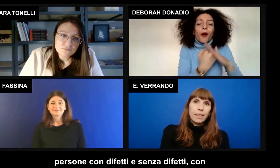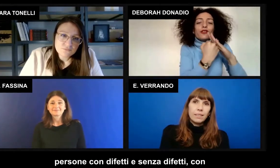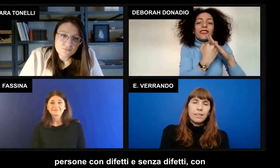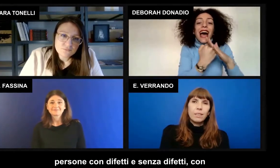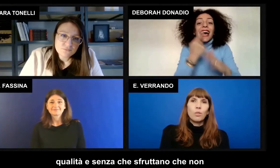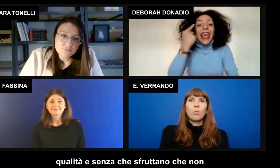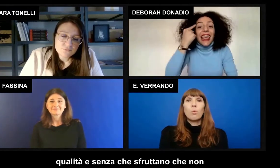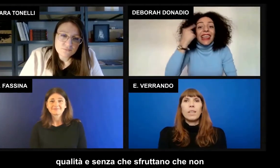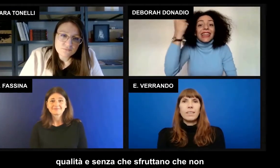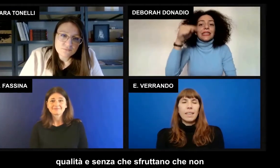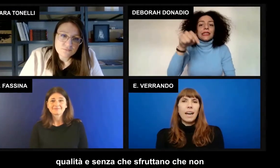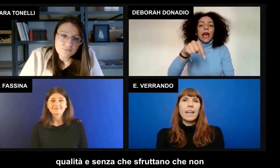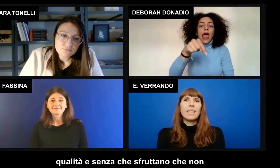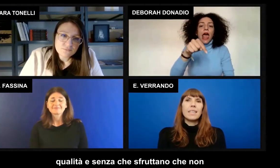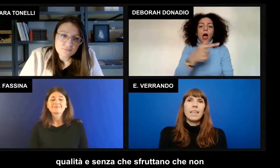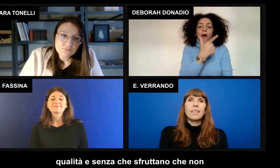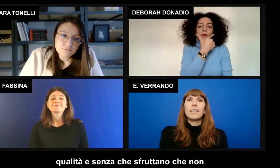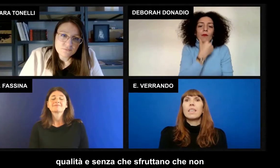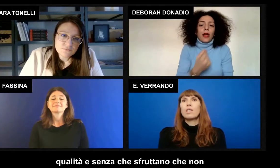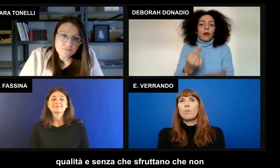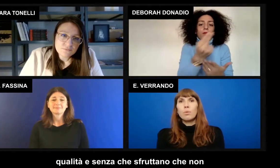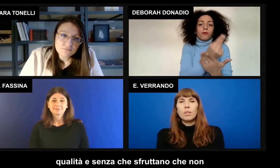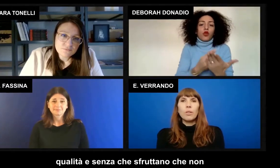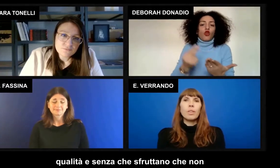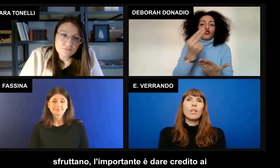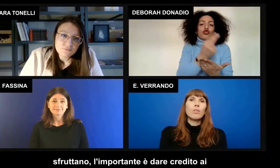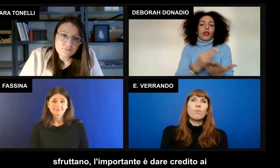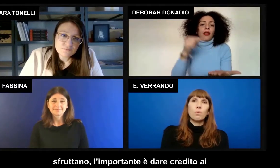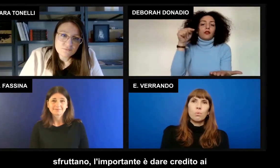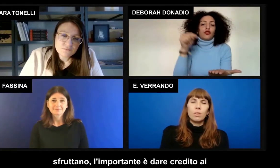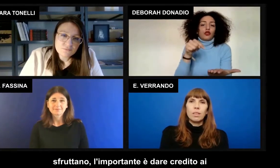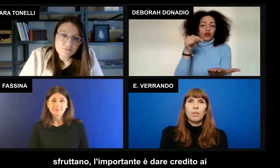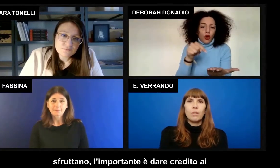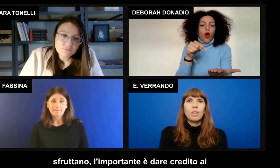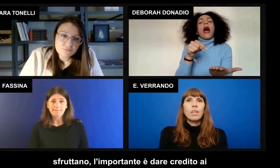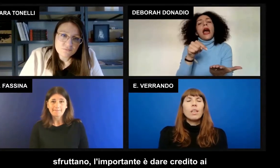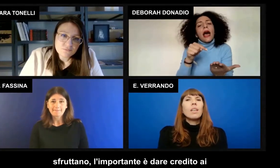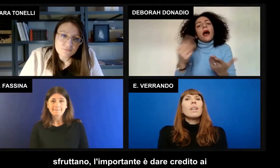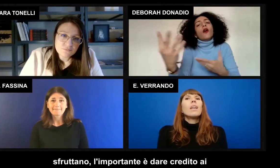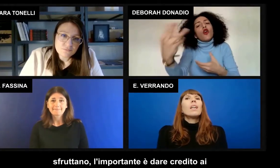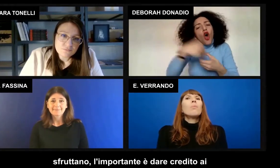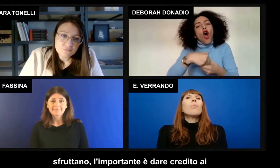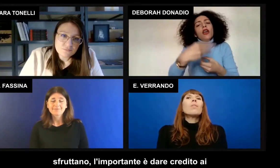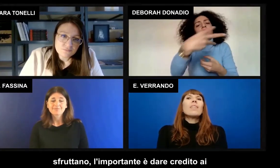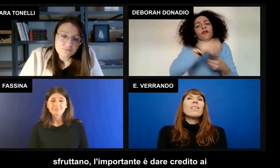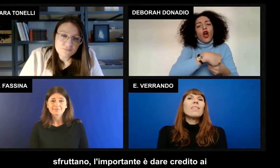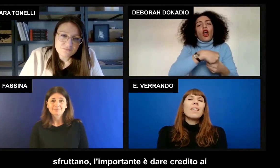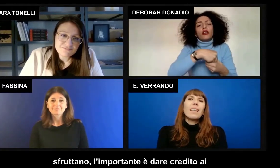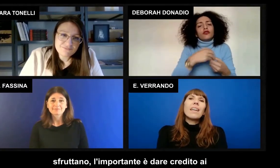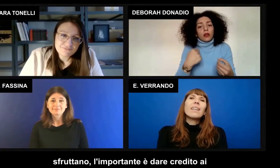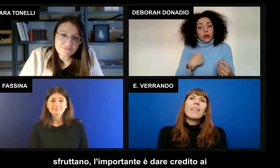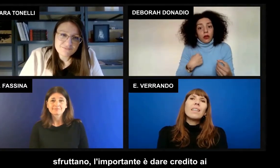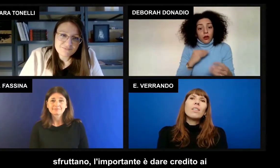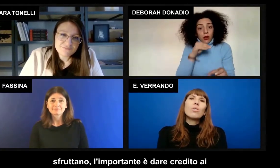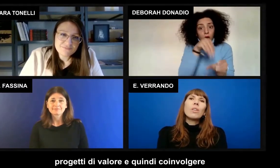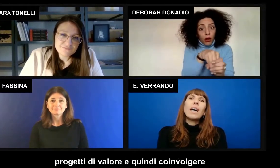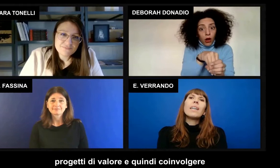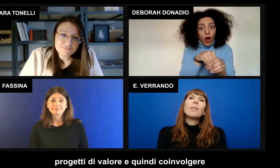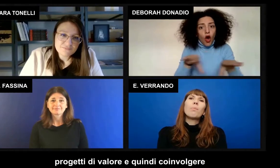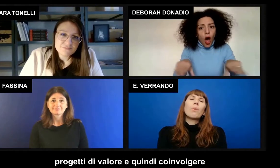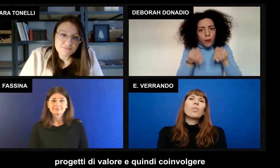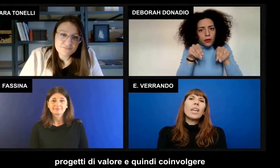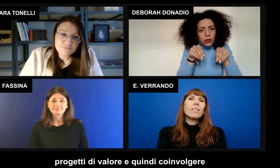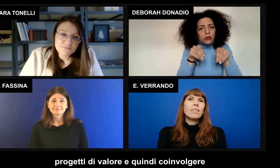difetti, con qualità e senza che sfruttano che non sfruttano. L'importante è dare credito